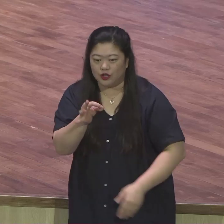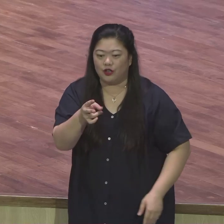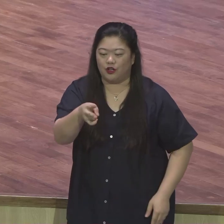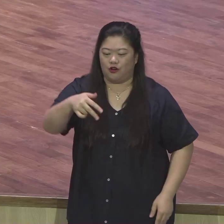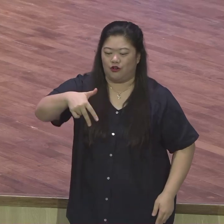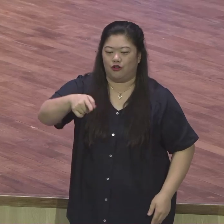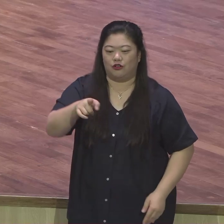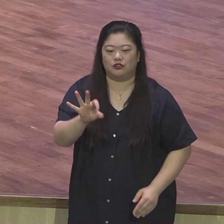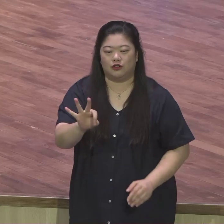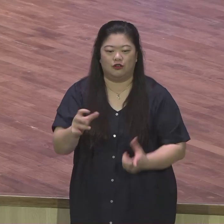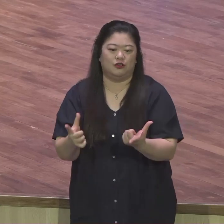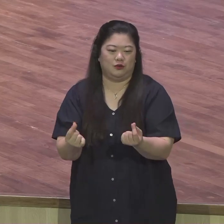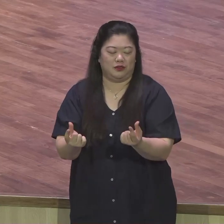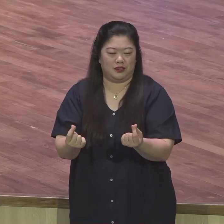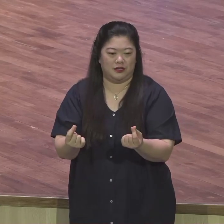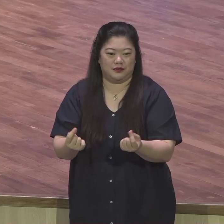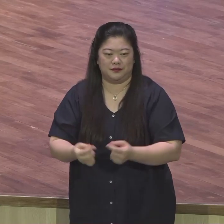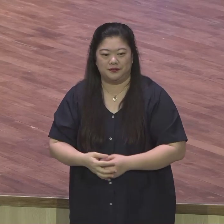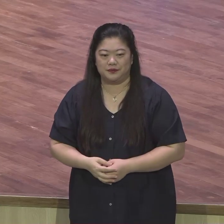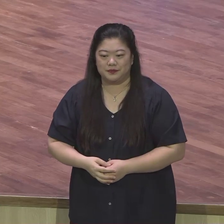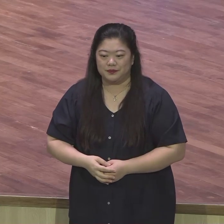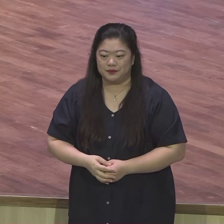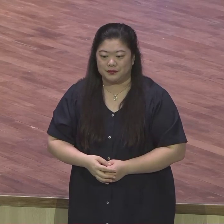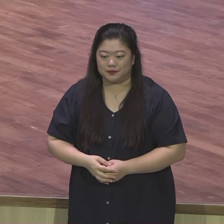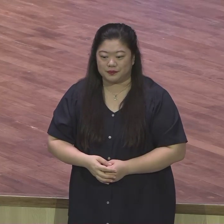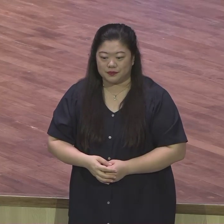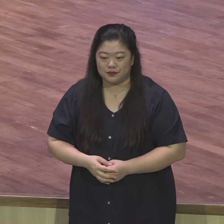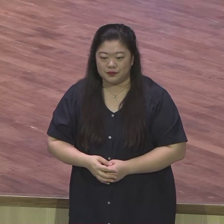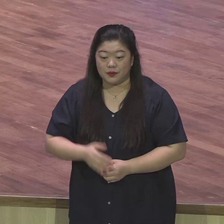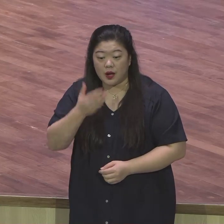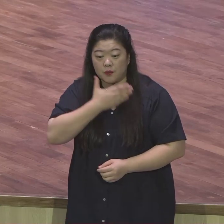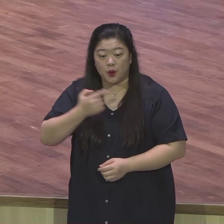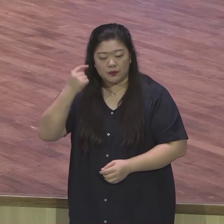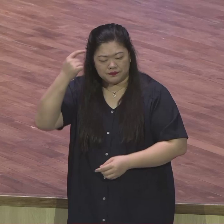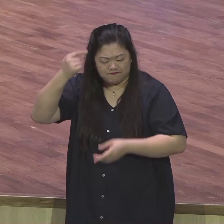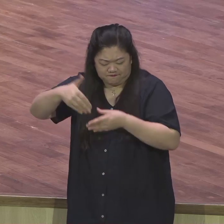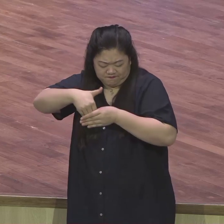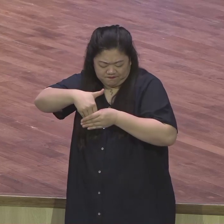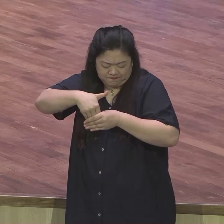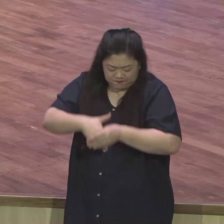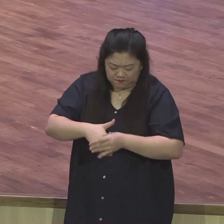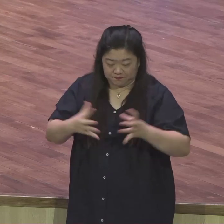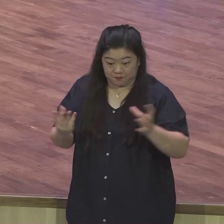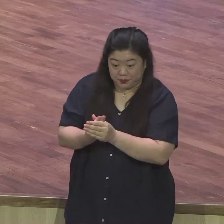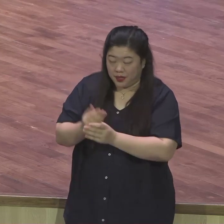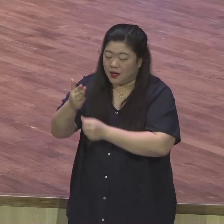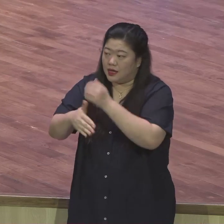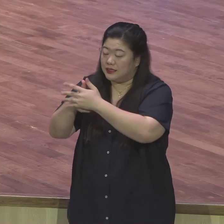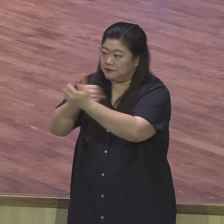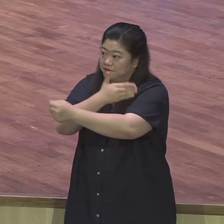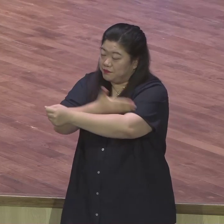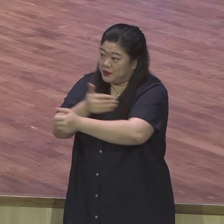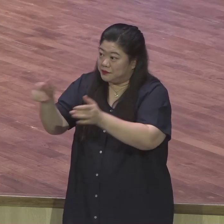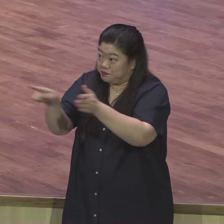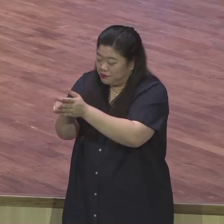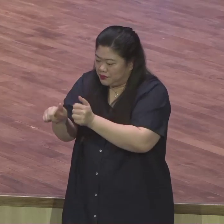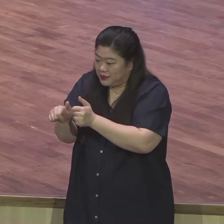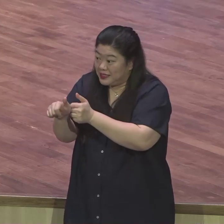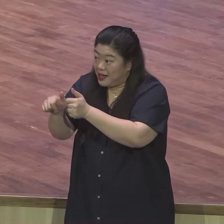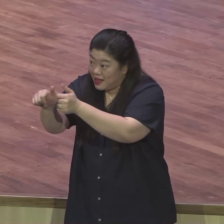이런 영적 시각이 있는 사람의 덕진이 뭐냐 하나님의 절대주권을 믿고 내 삶은 내 삶 누가 뭐라 그래도